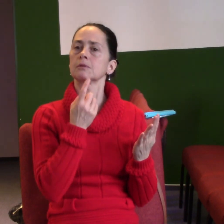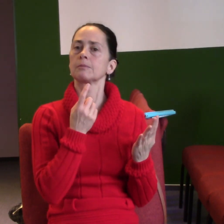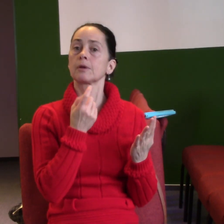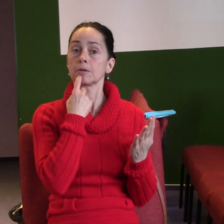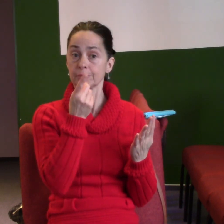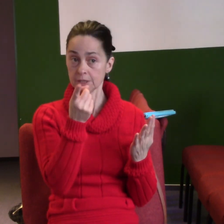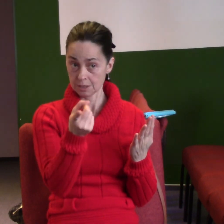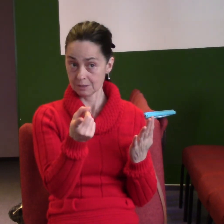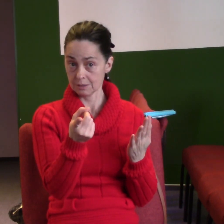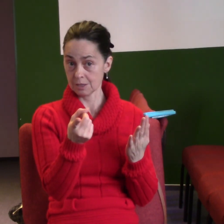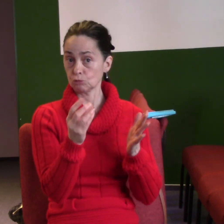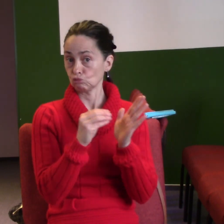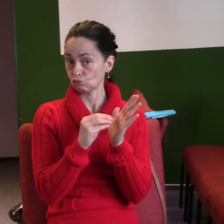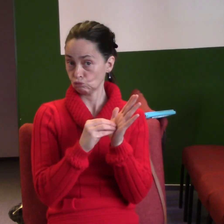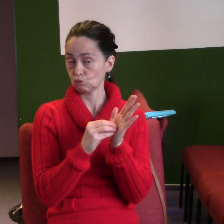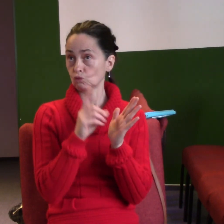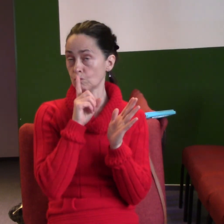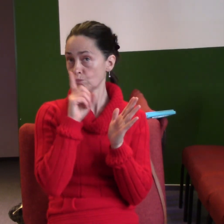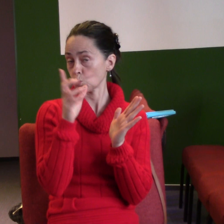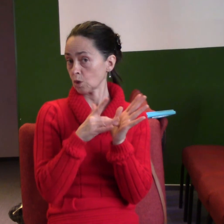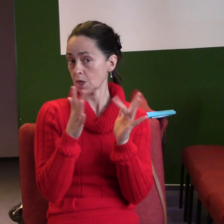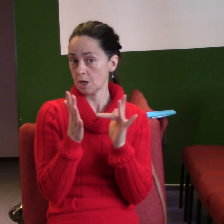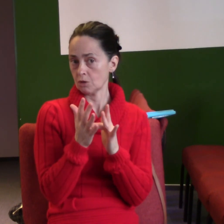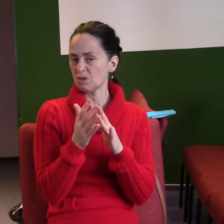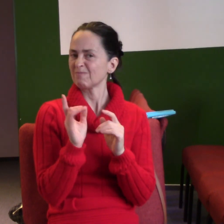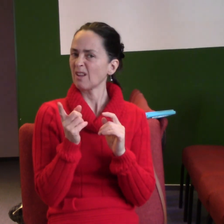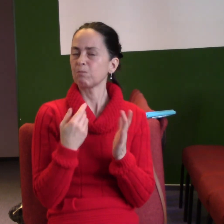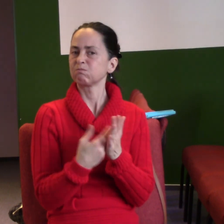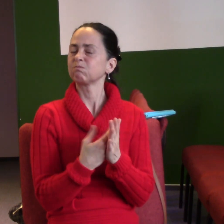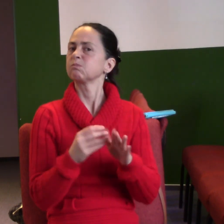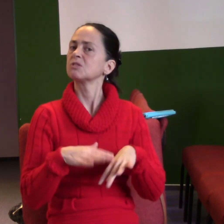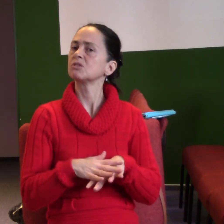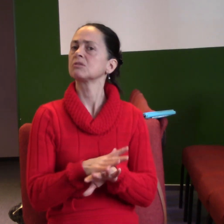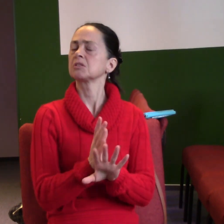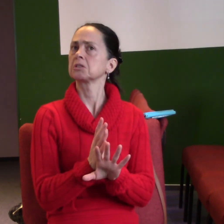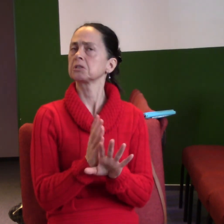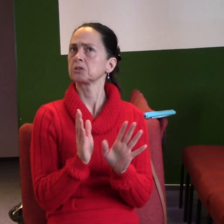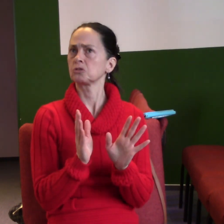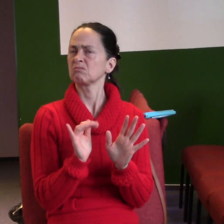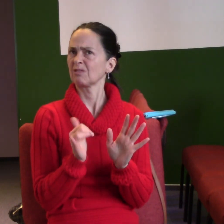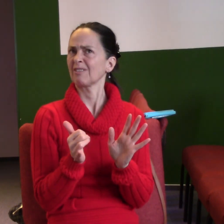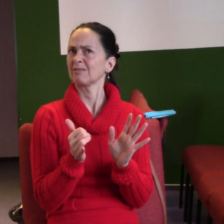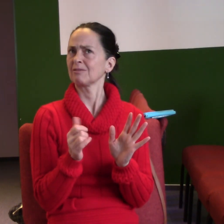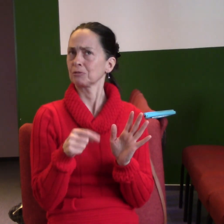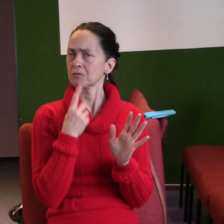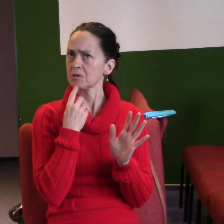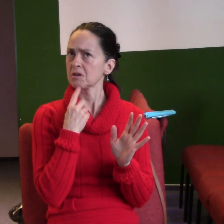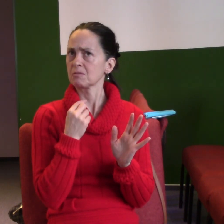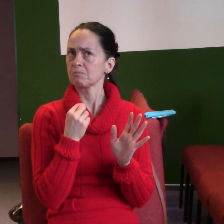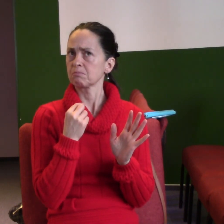aby se něco takového stalo. Cíti, že by jsi to chtěl, rozhodnutí, můžeš pak po schromážení za mnou přijít. A pro ně bude